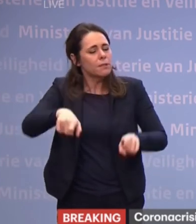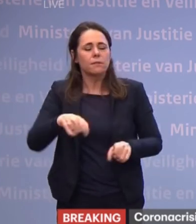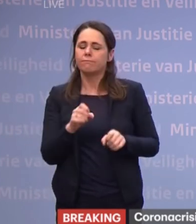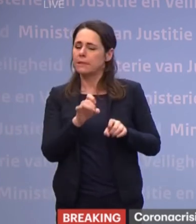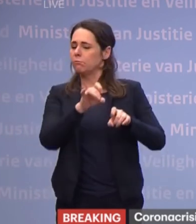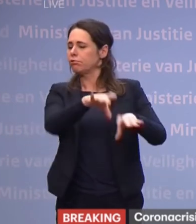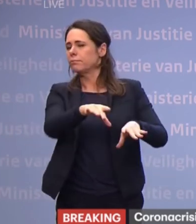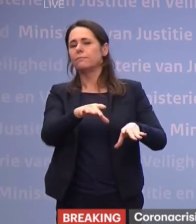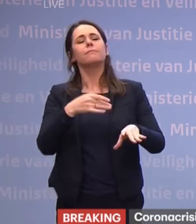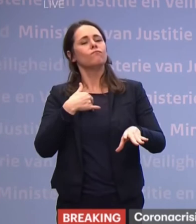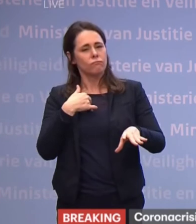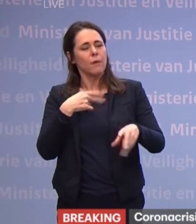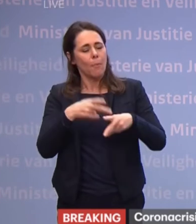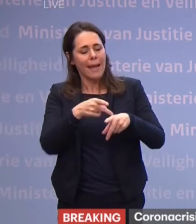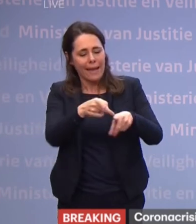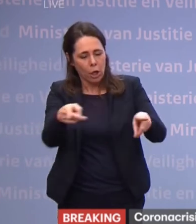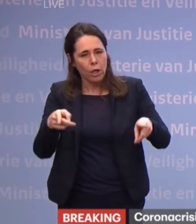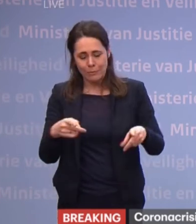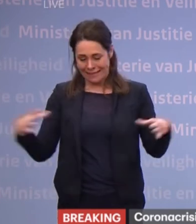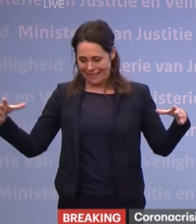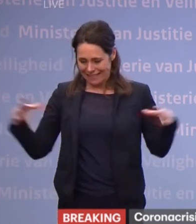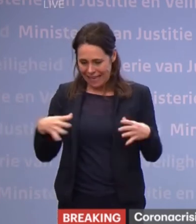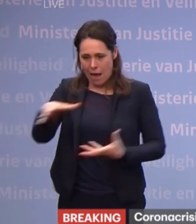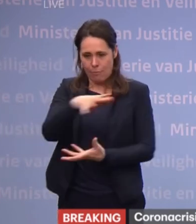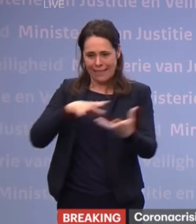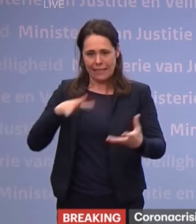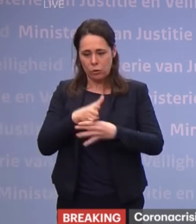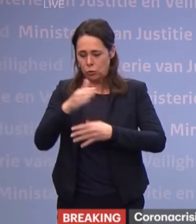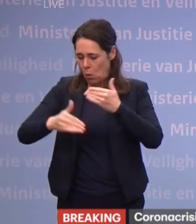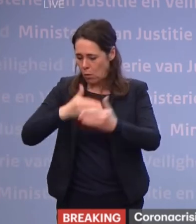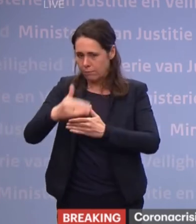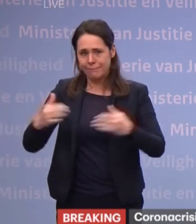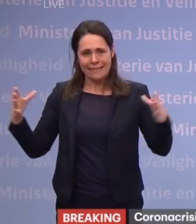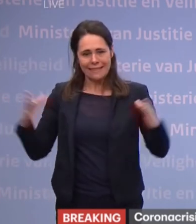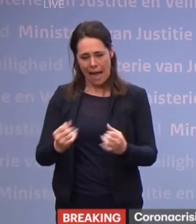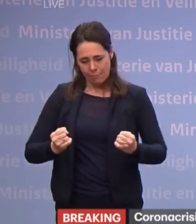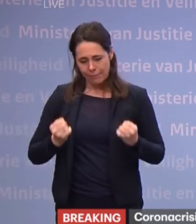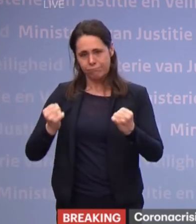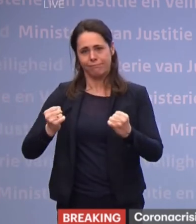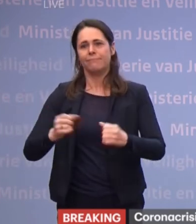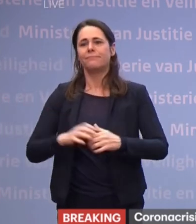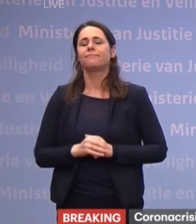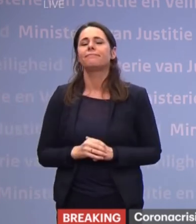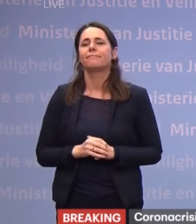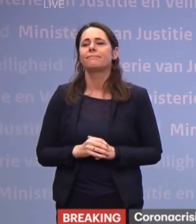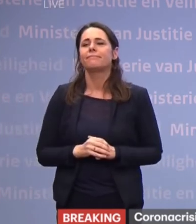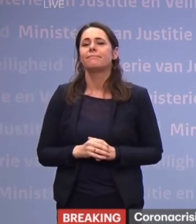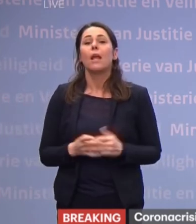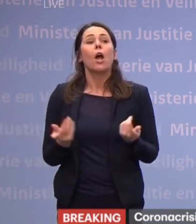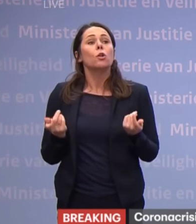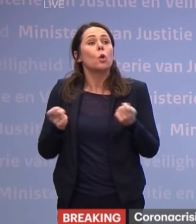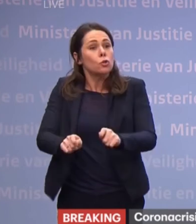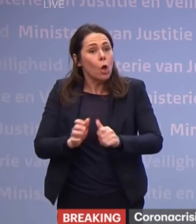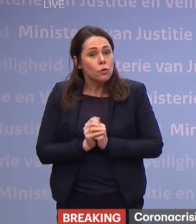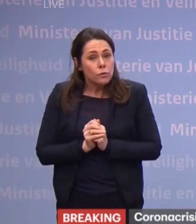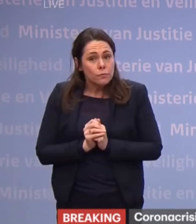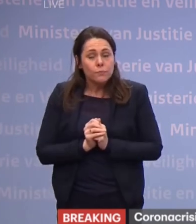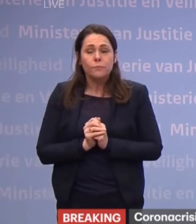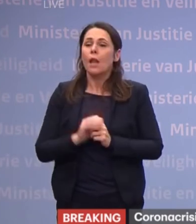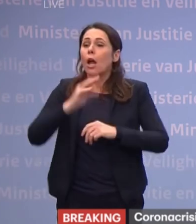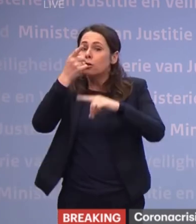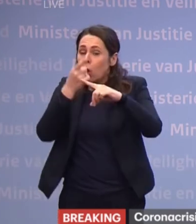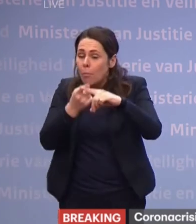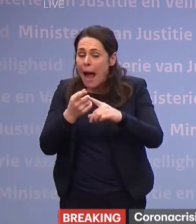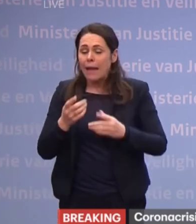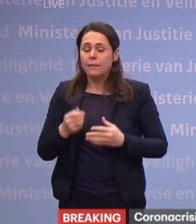Want we moeten samen door deze crisis met vereende kracht. Tot slot, ik wil nogmaals mijn grote